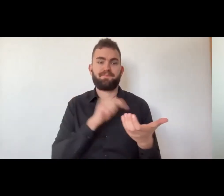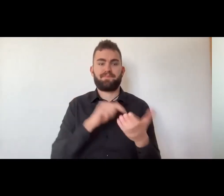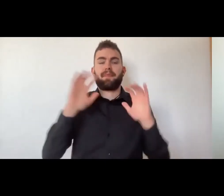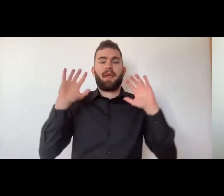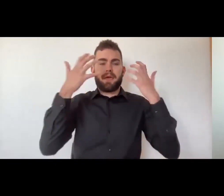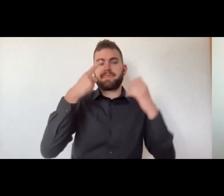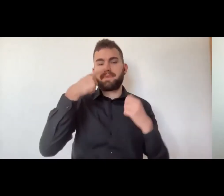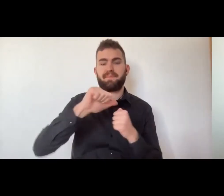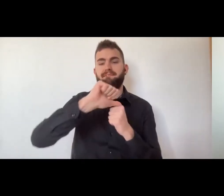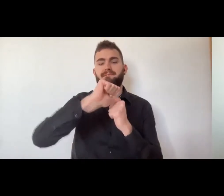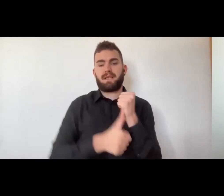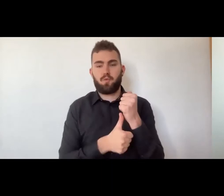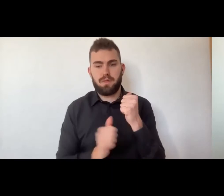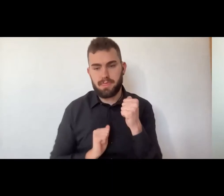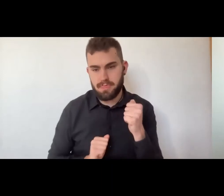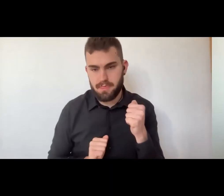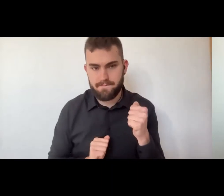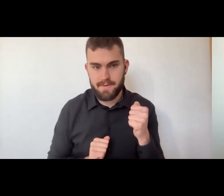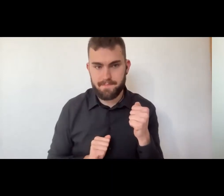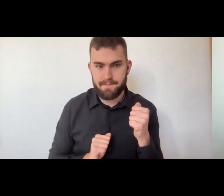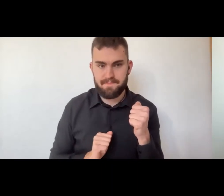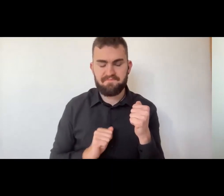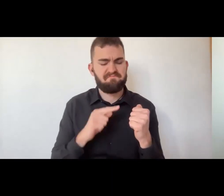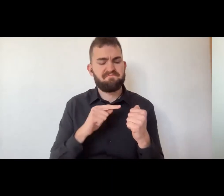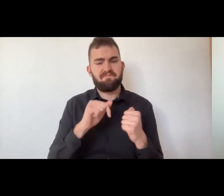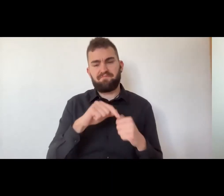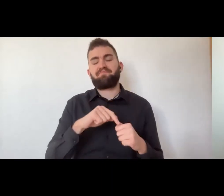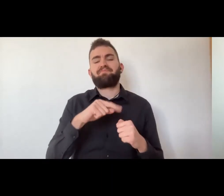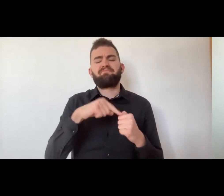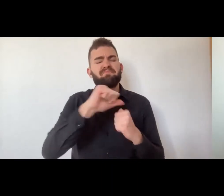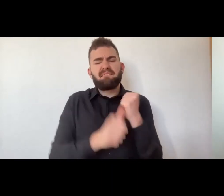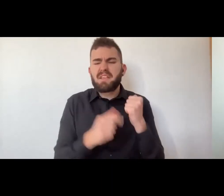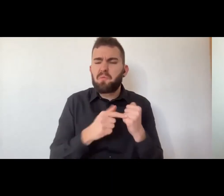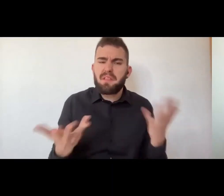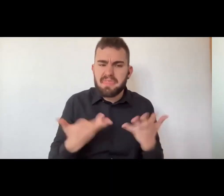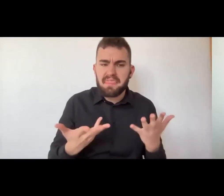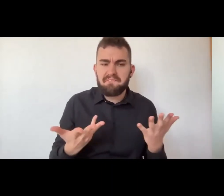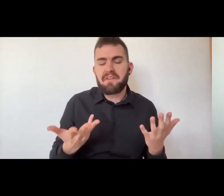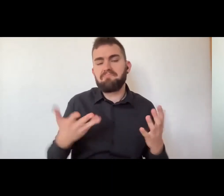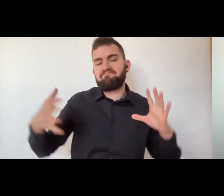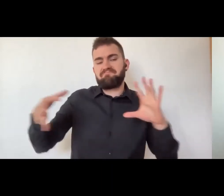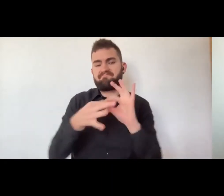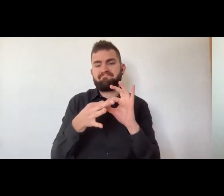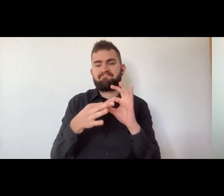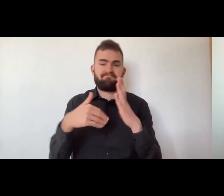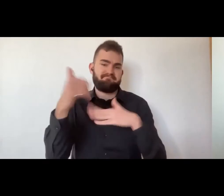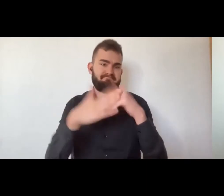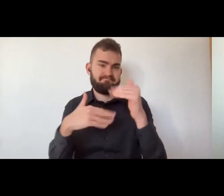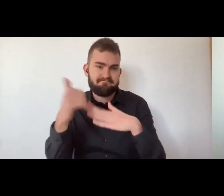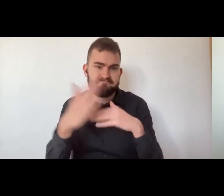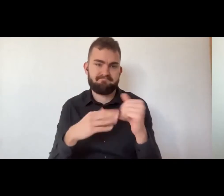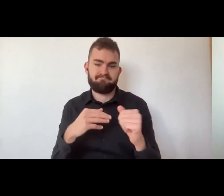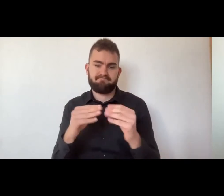L'arte performativa, dicevo appunto, si può